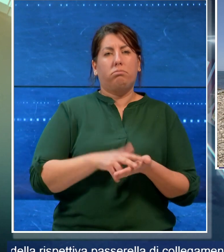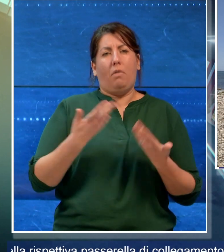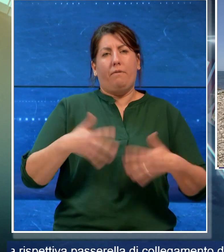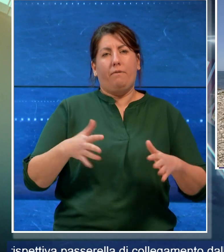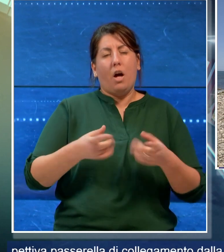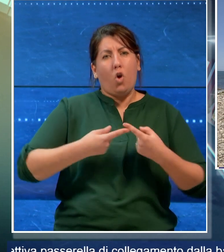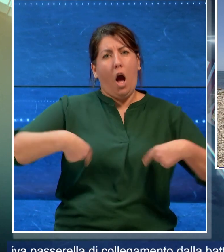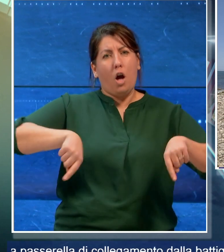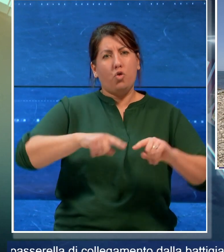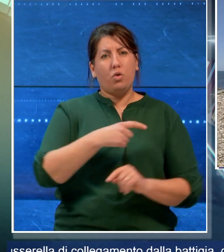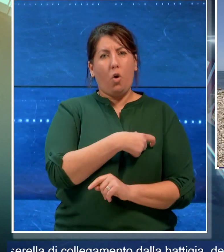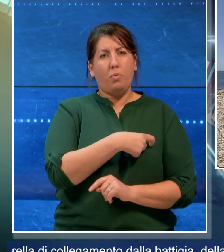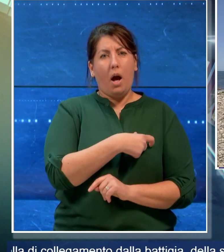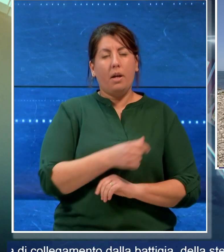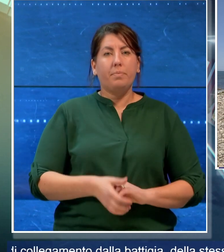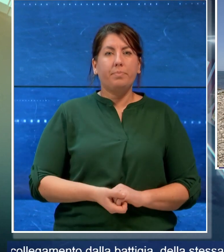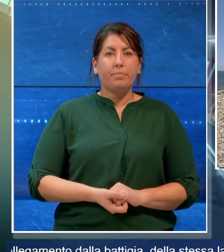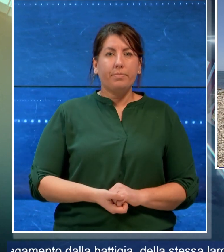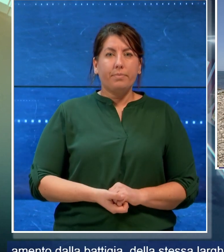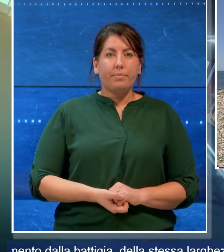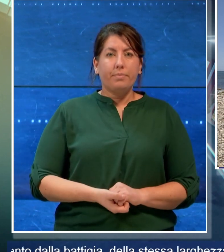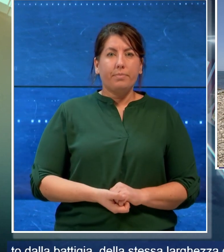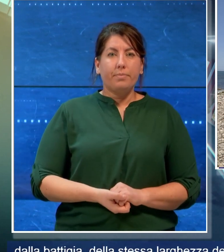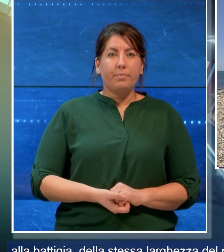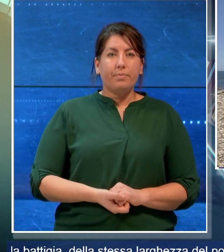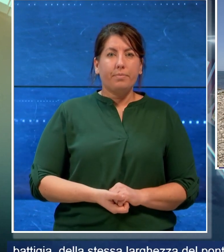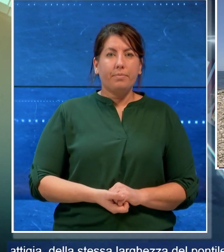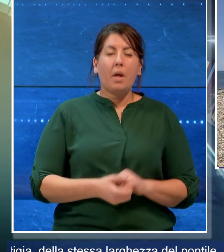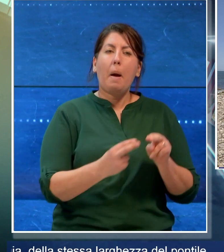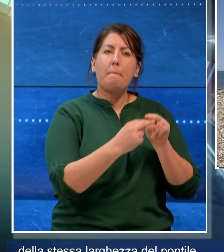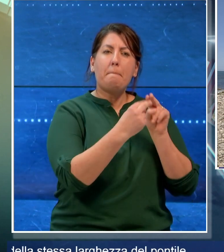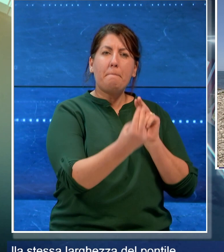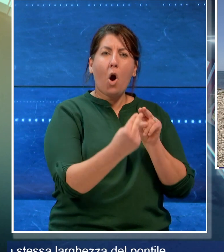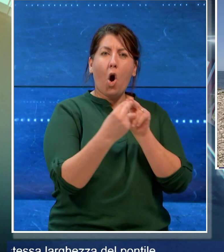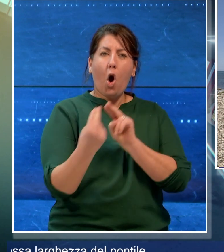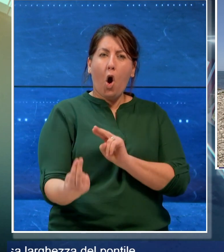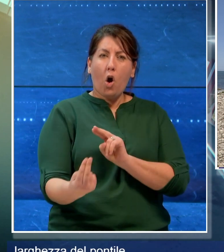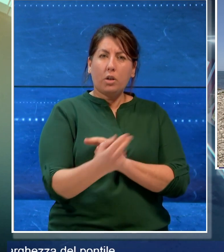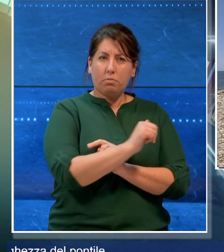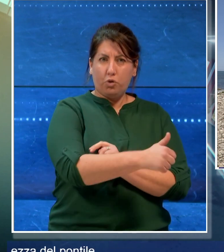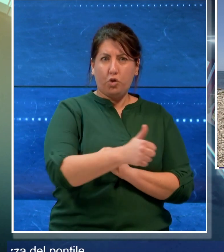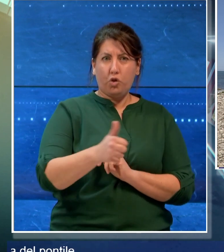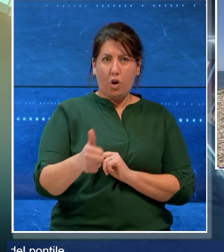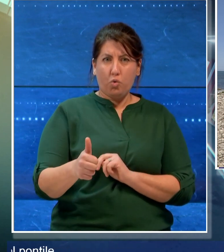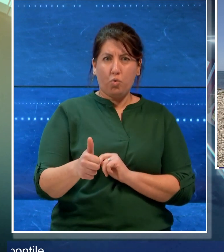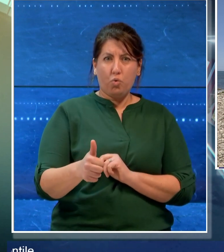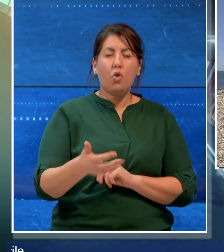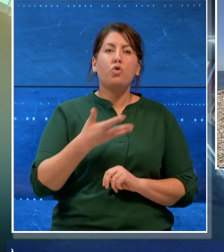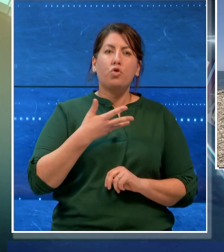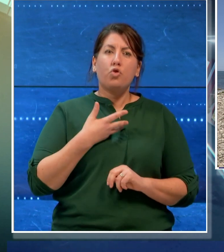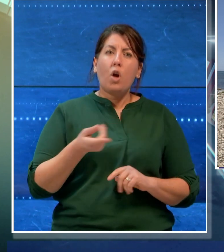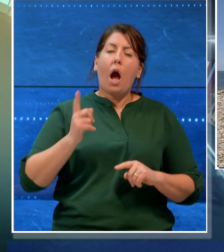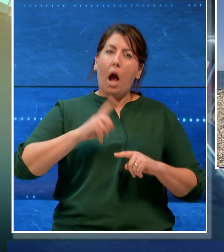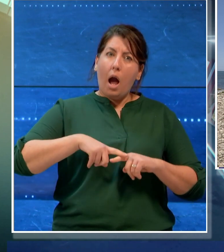Giunta Comunale. Ogni pontile inoltre sarà corredato della